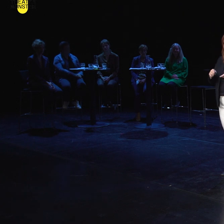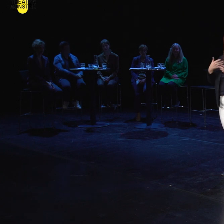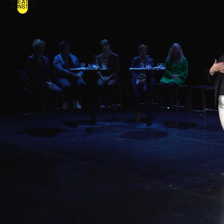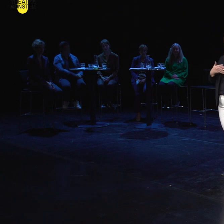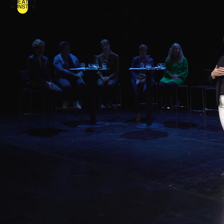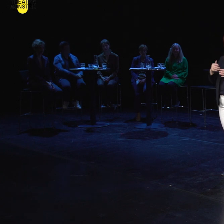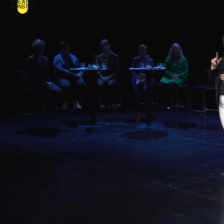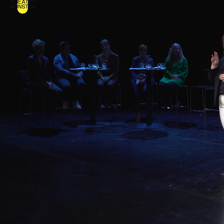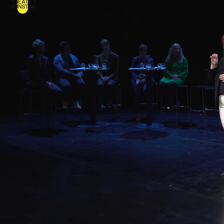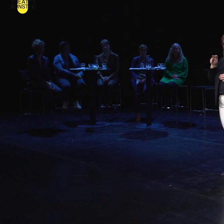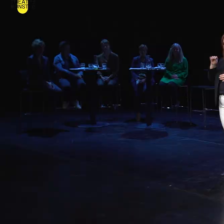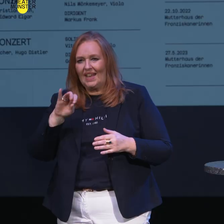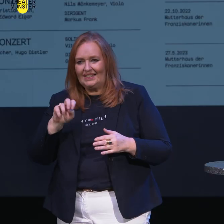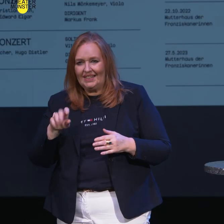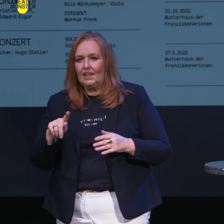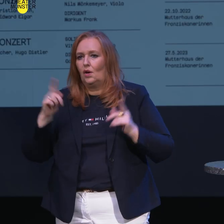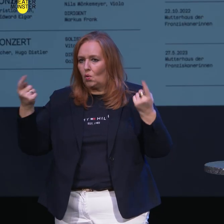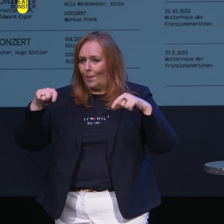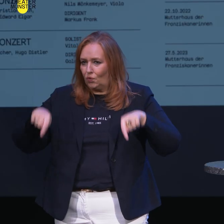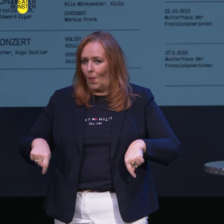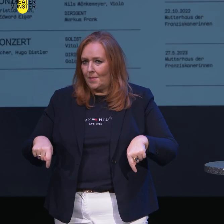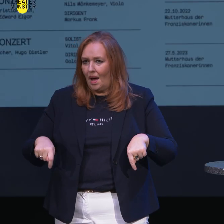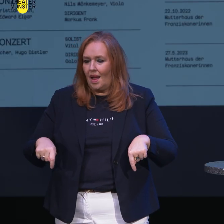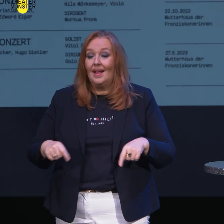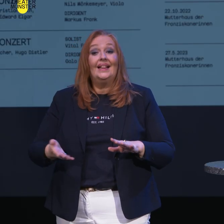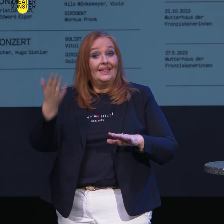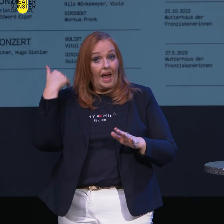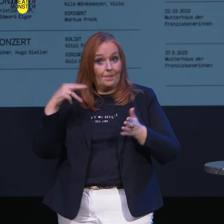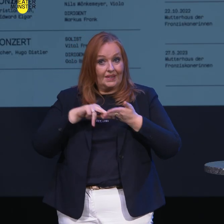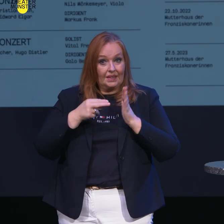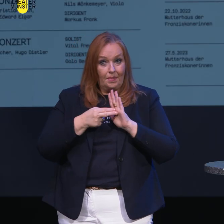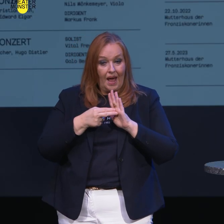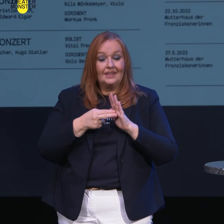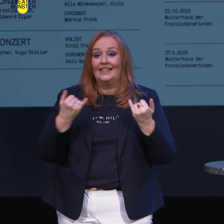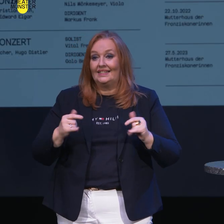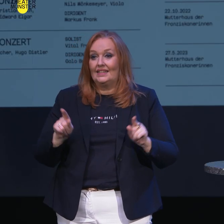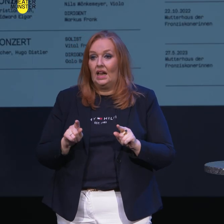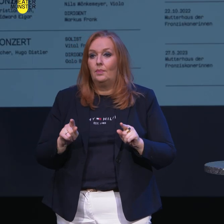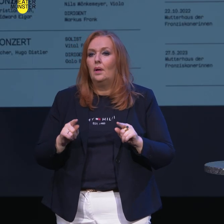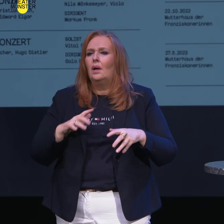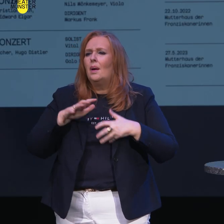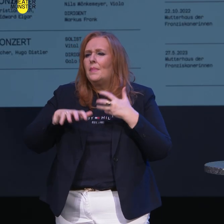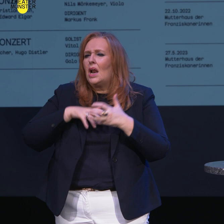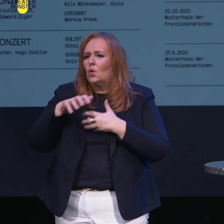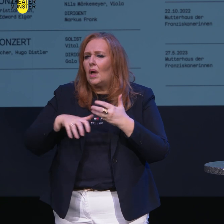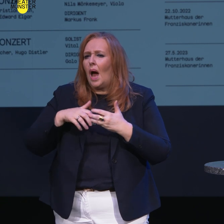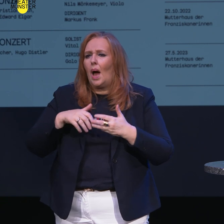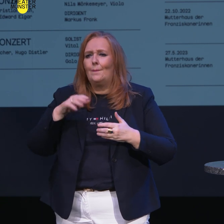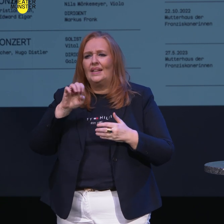Artilio Cremonesi wieder. Was damals schon geplant war und jetzt wieder ist das Melodramen Medea von Benda.